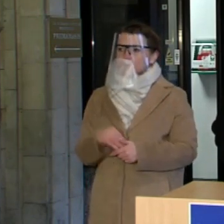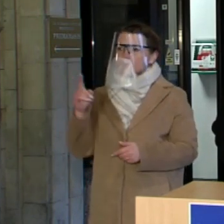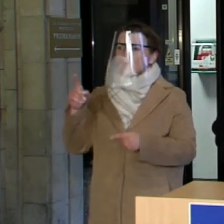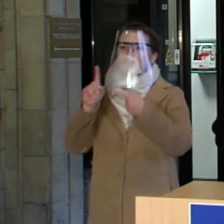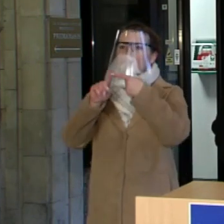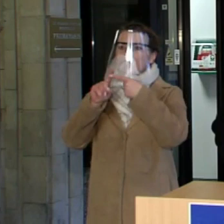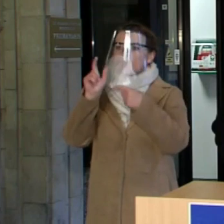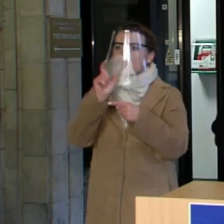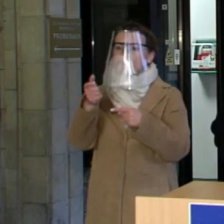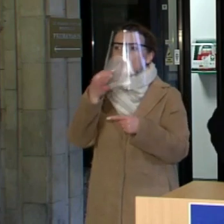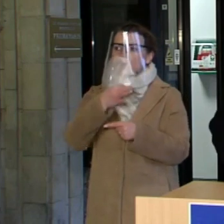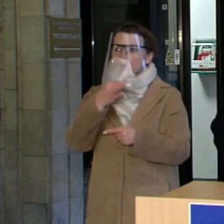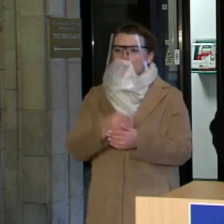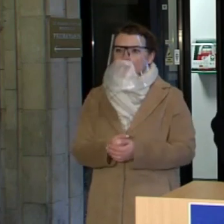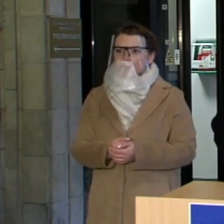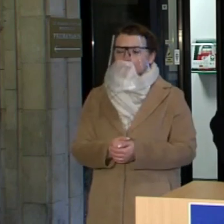Taip, taip,